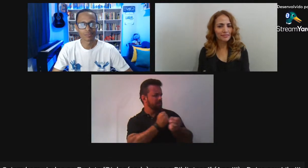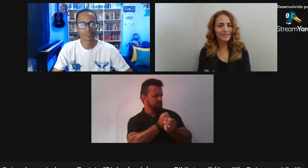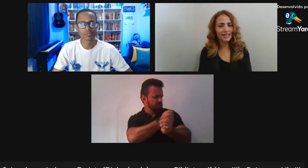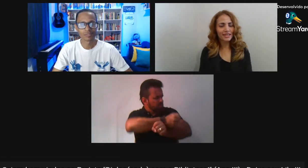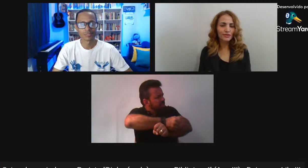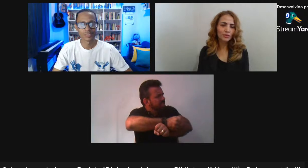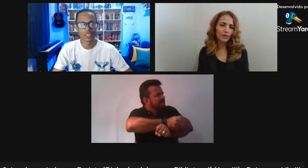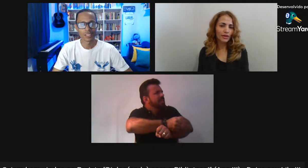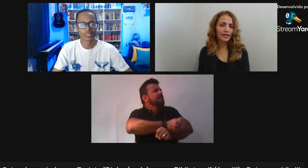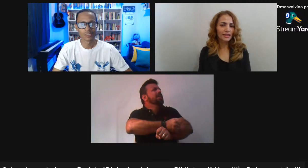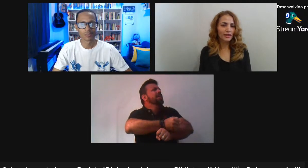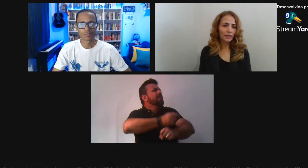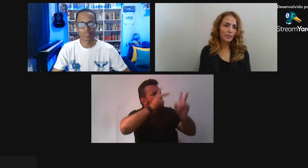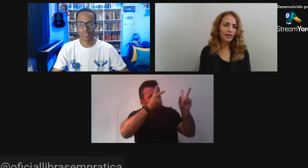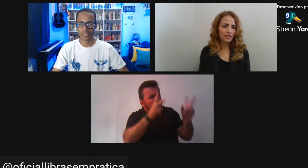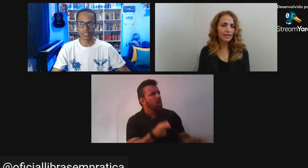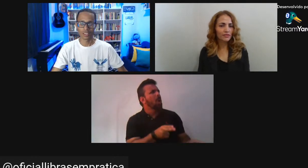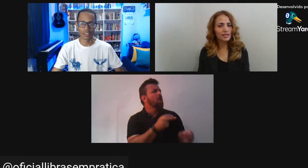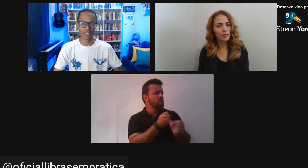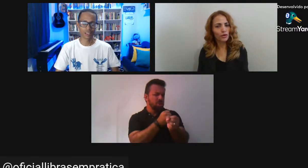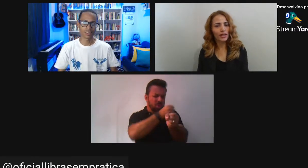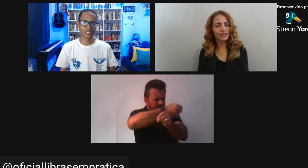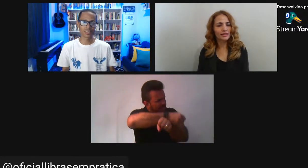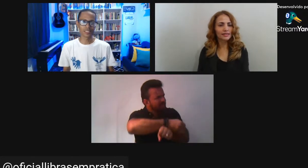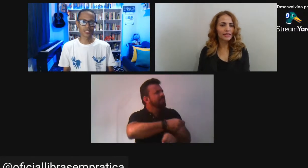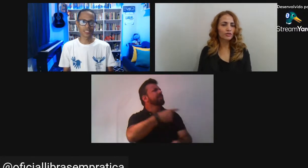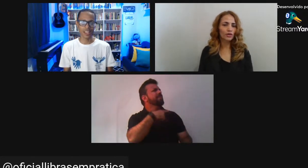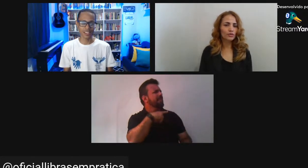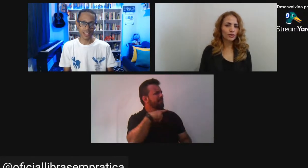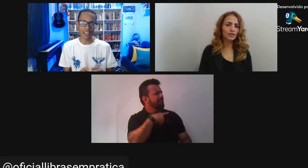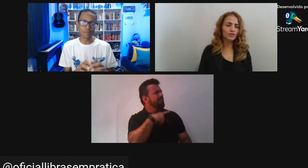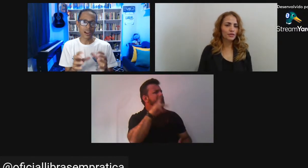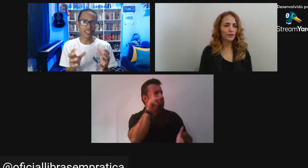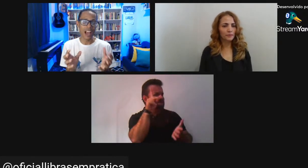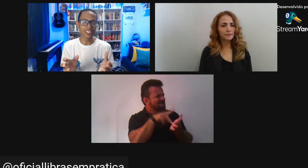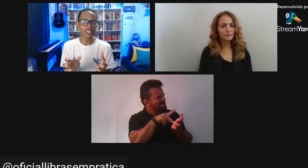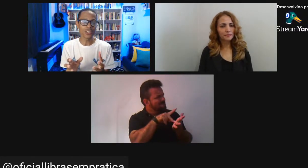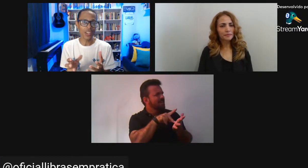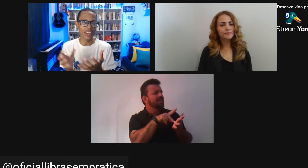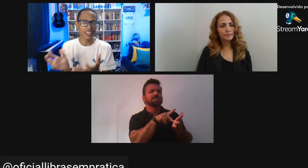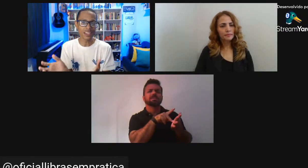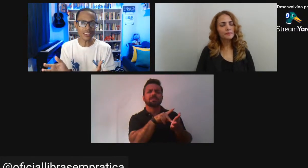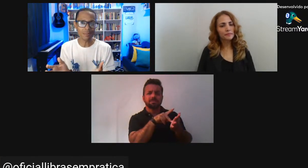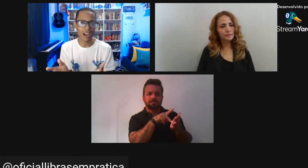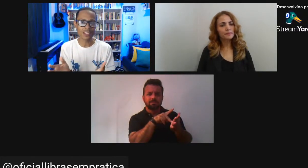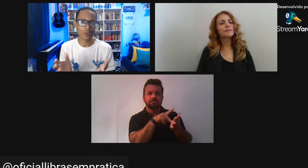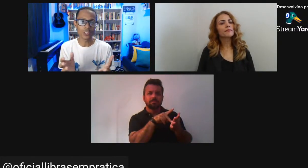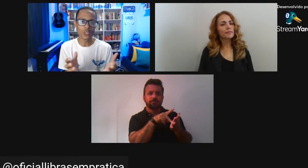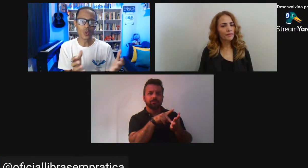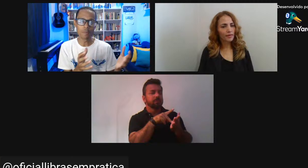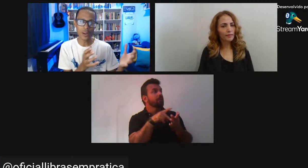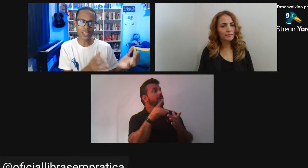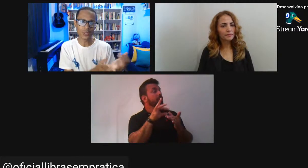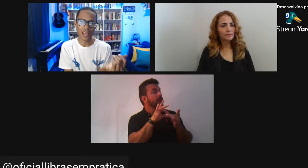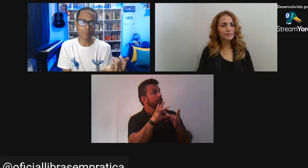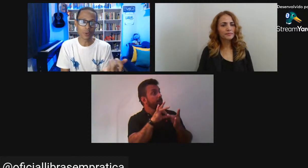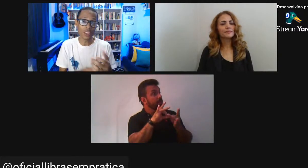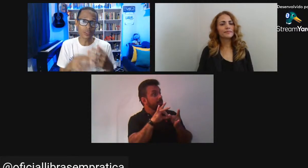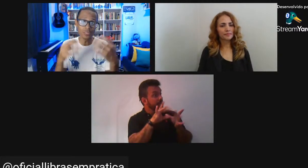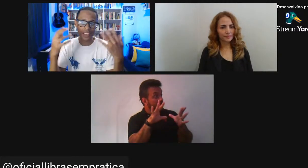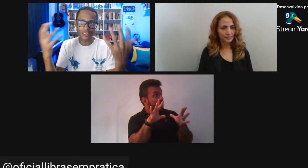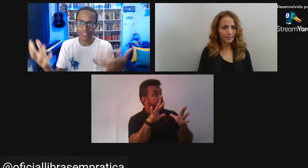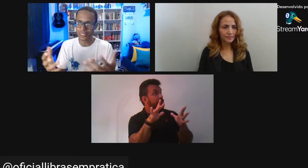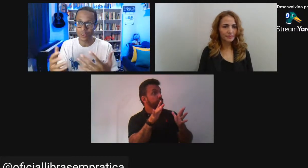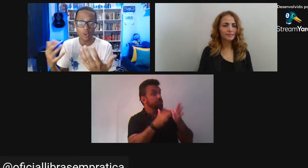Prolongada É a escravidão prolongada A prática escravista Prolongada Dentro dos nossos contextos Tem a liberdade De sair Mas continua preso lá